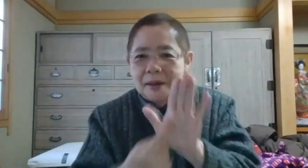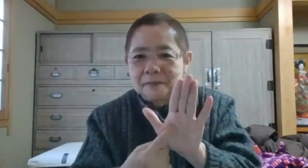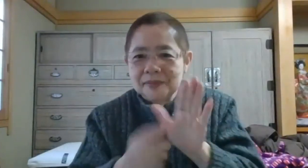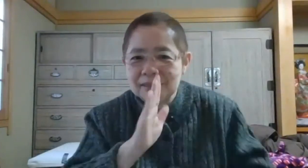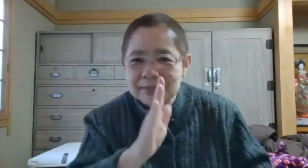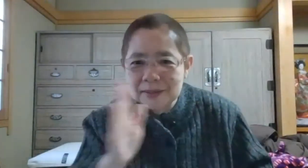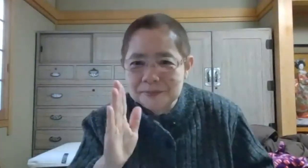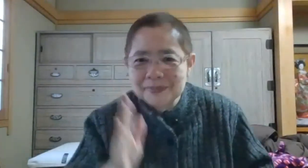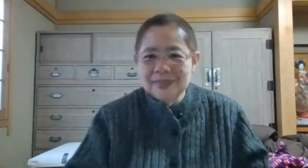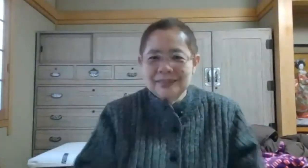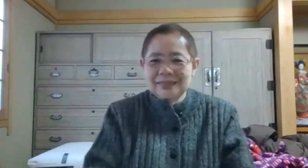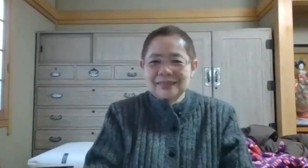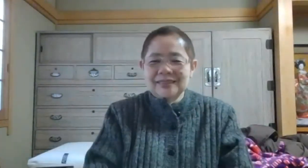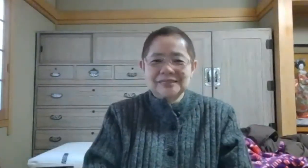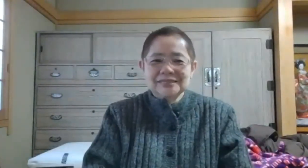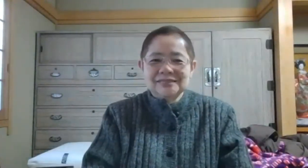ください。はい、